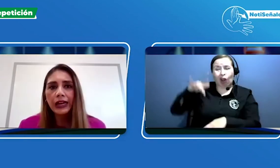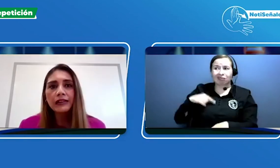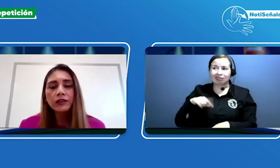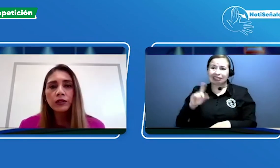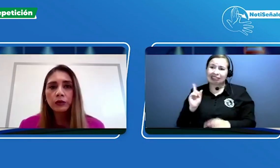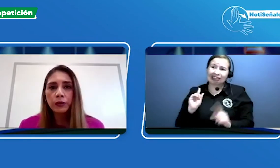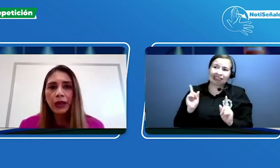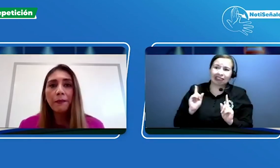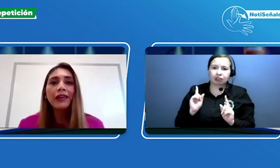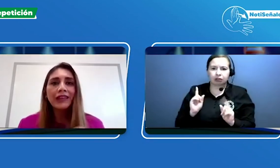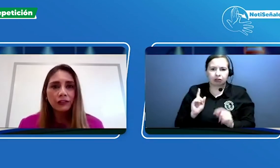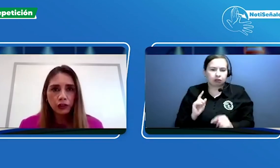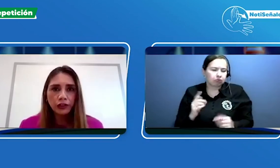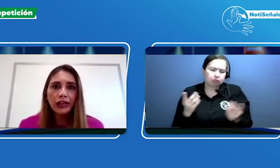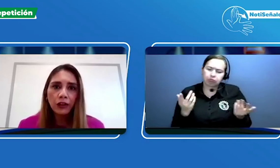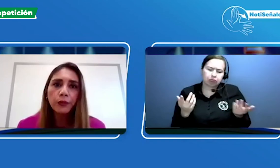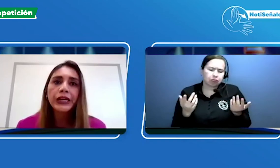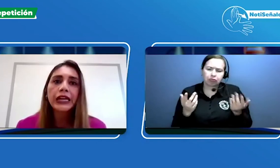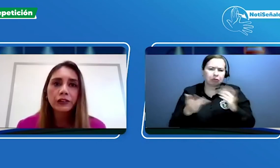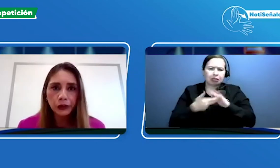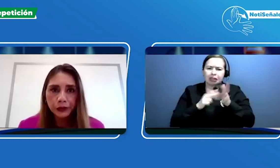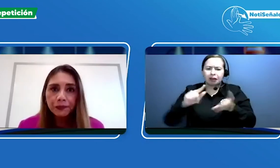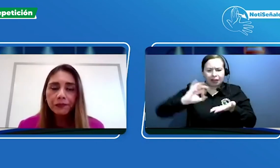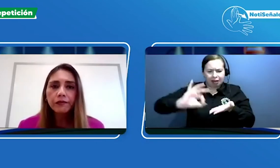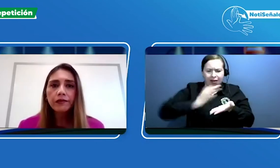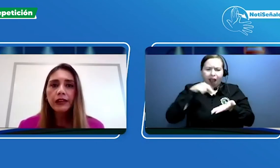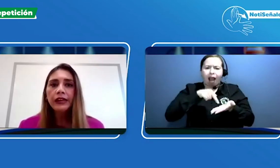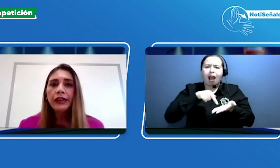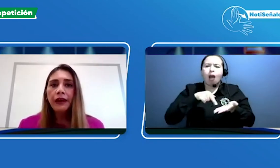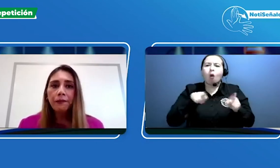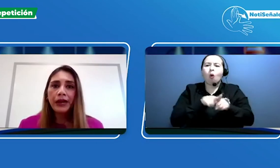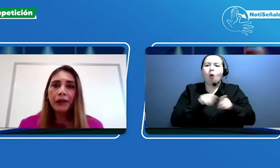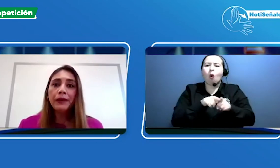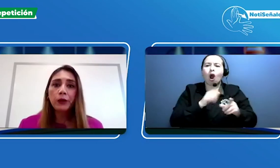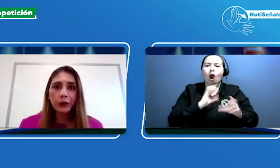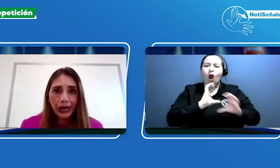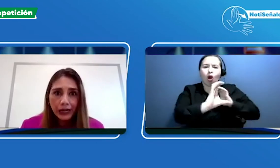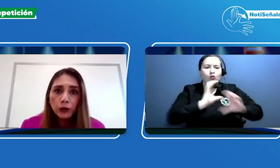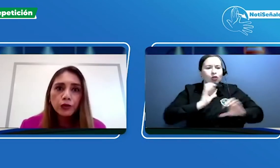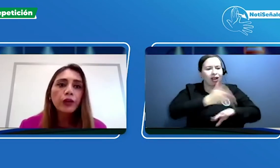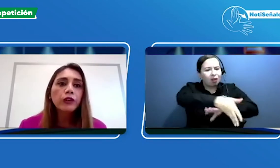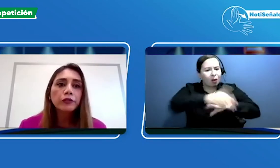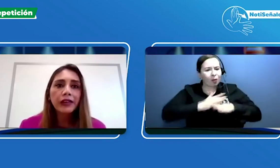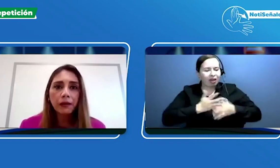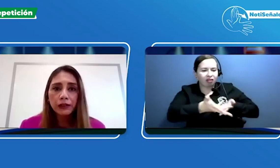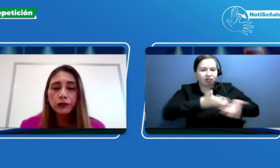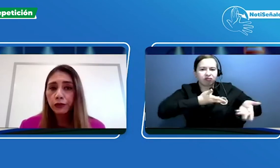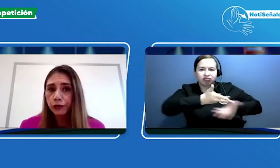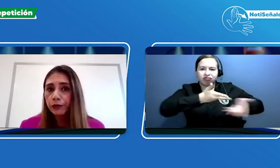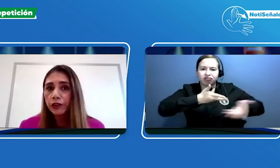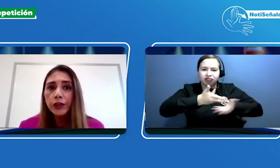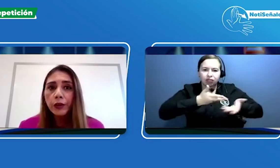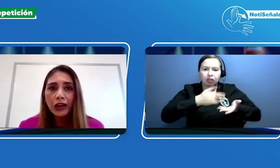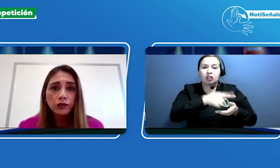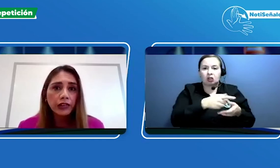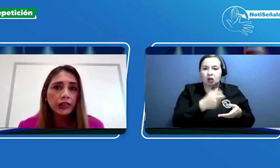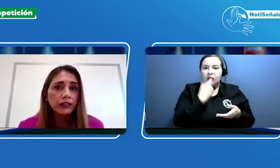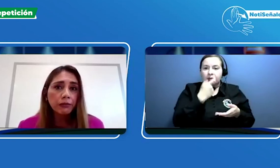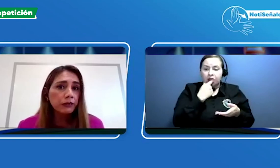esto es una mediación de la comunicación para mejorar el uso de los medicamentos. Nosotros hemos tenido casos en que simplemente